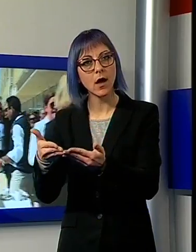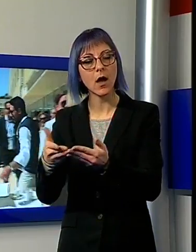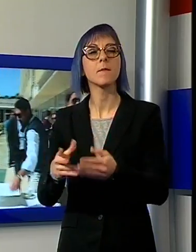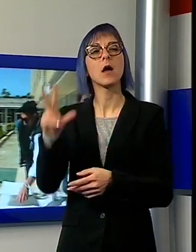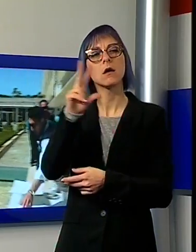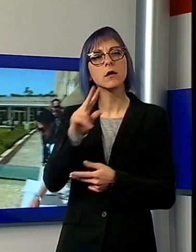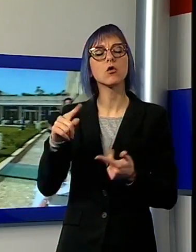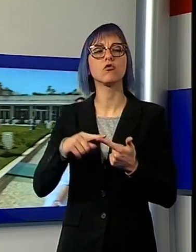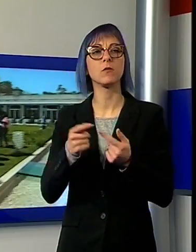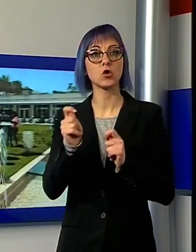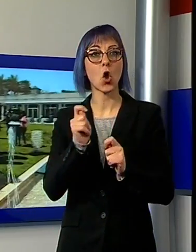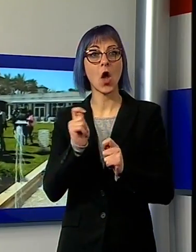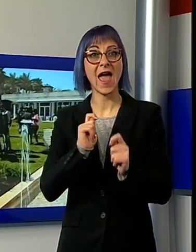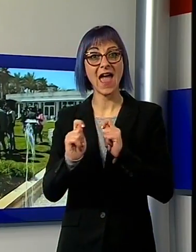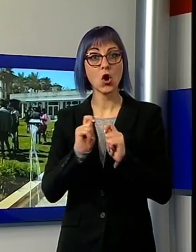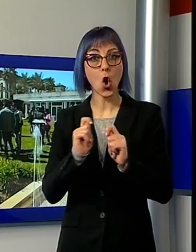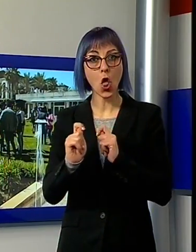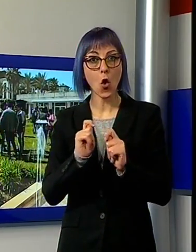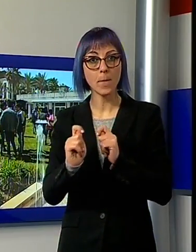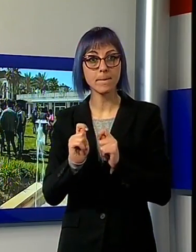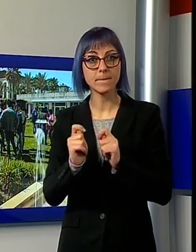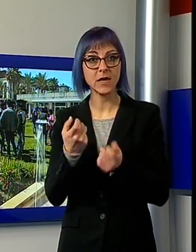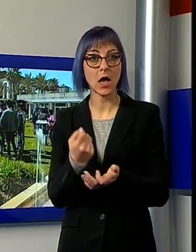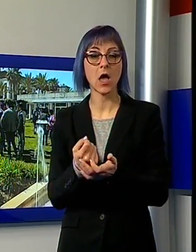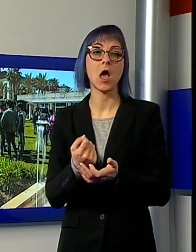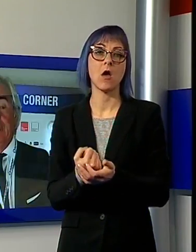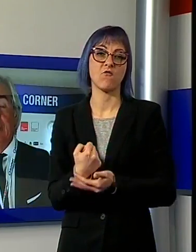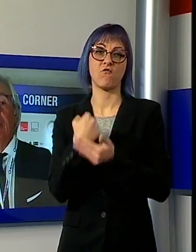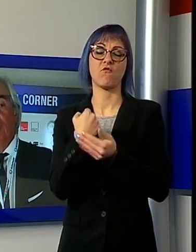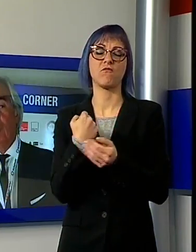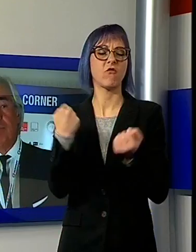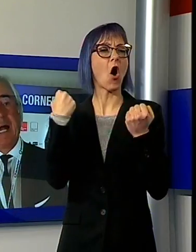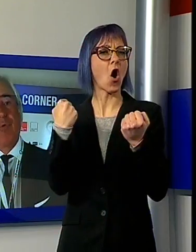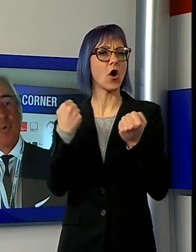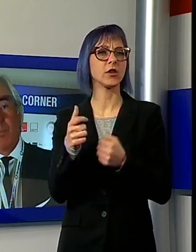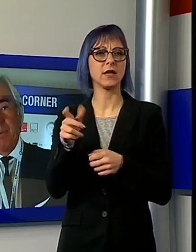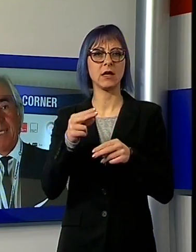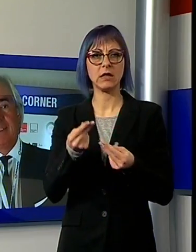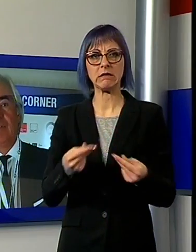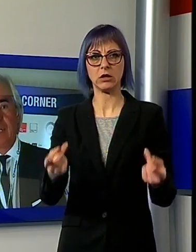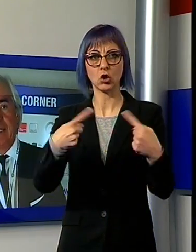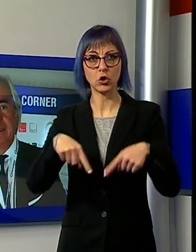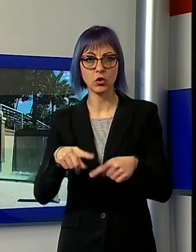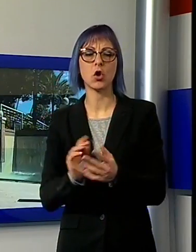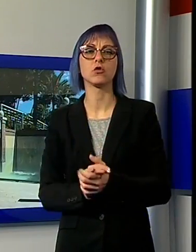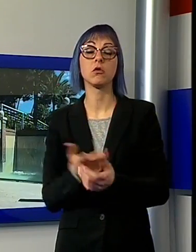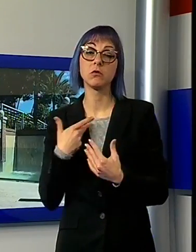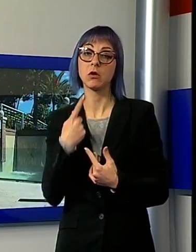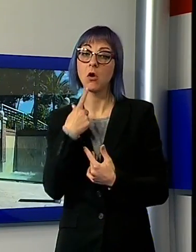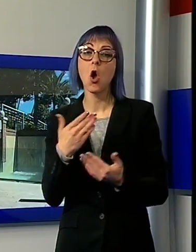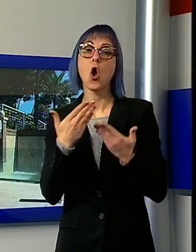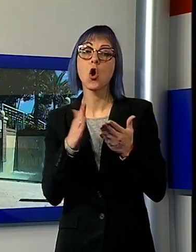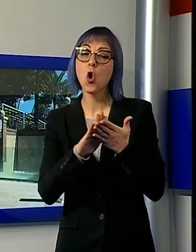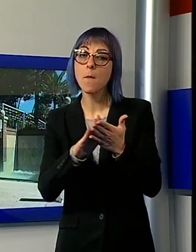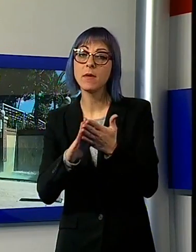'economia portante, una delle economie portanti del nostro territorio. Quindi un bravo, un complimento agli organizzatori, al